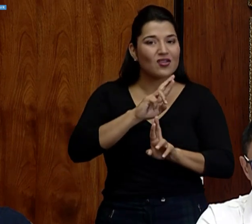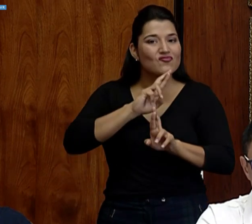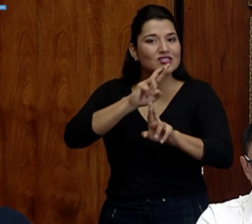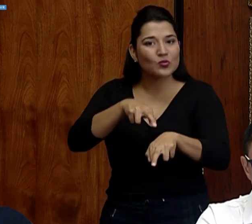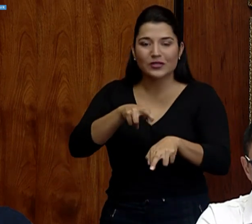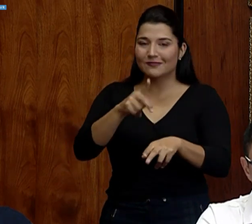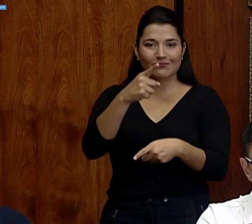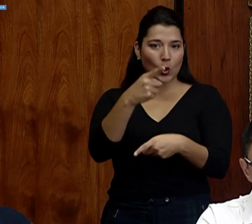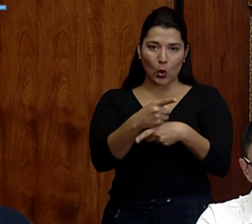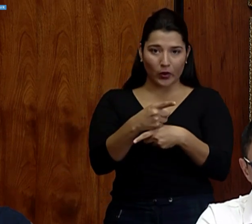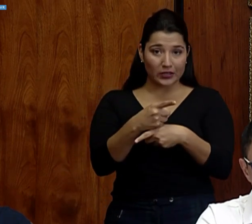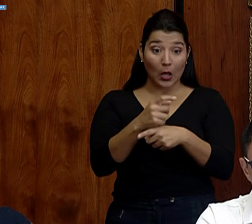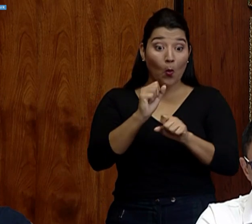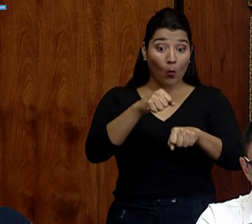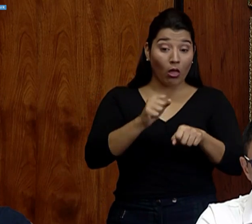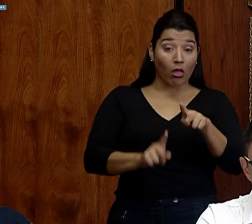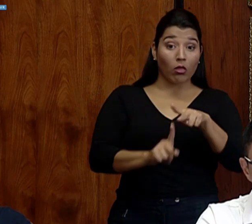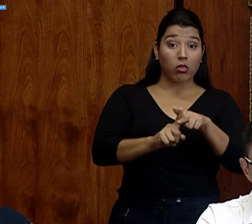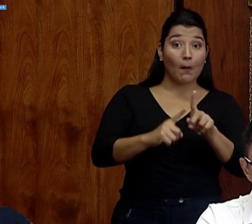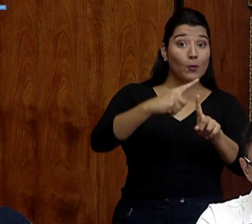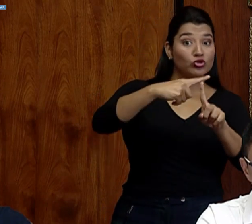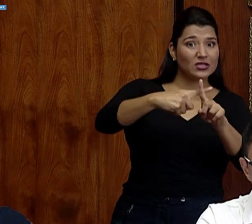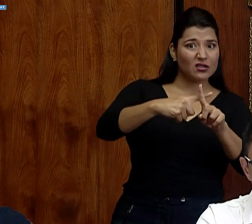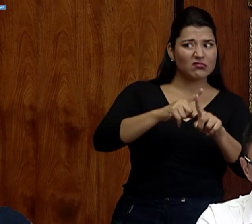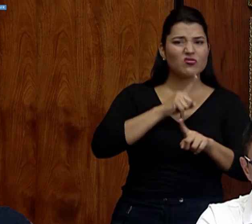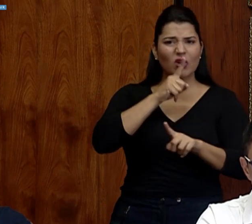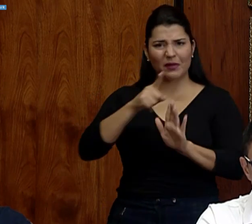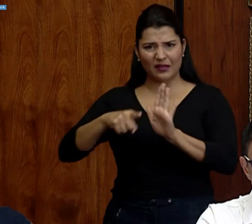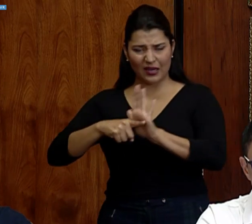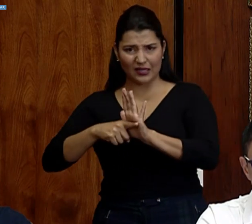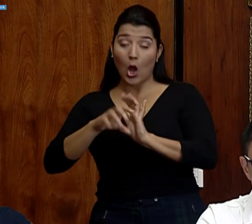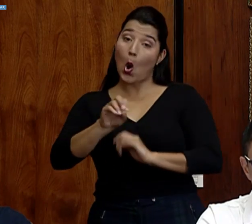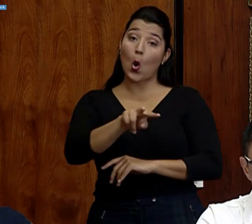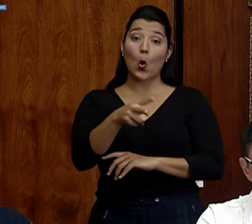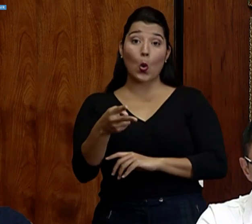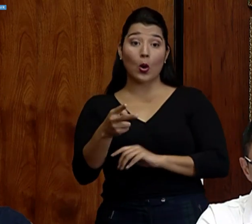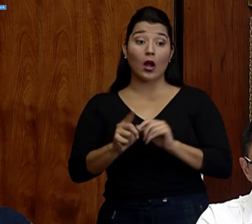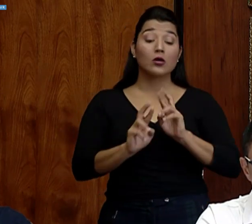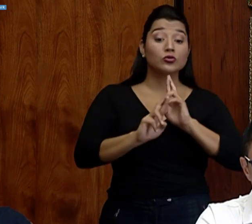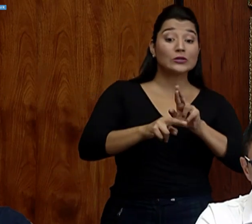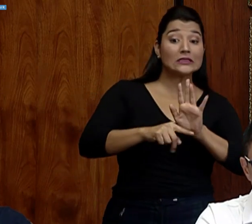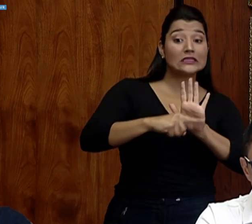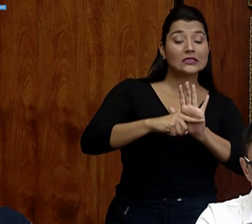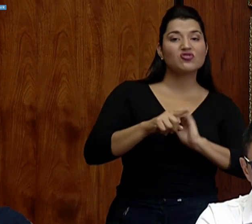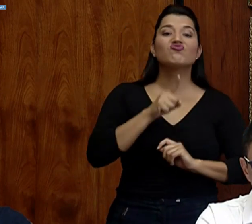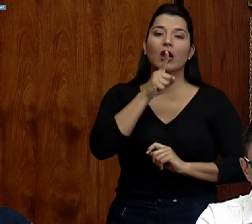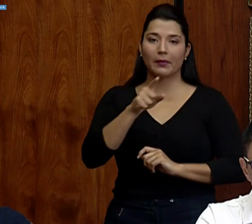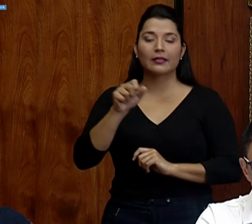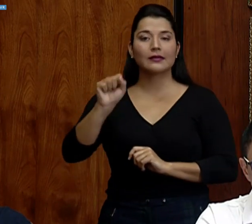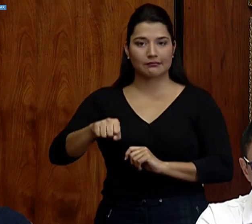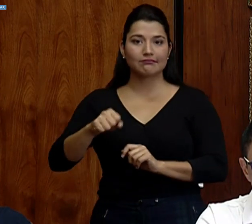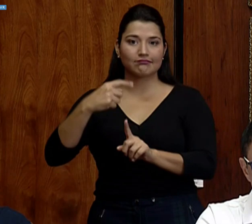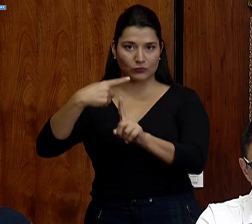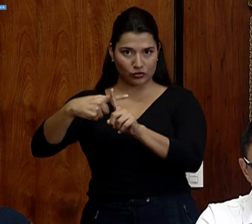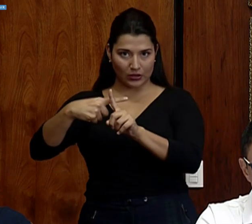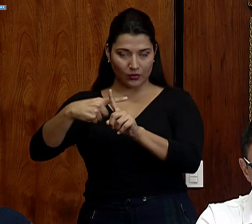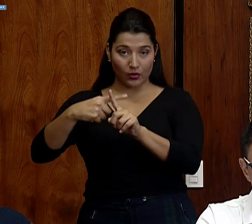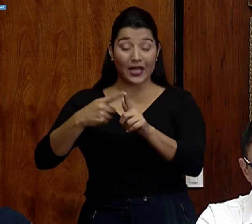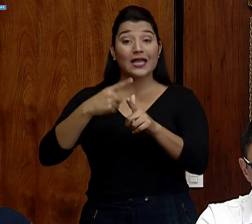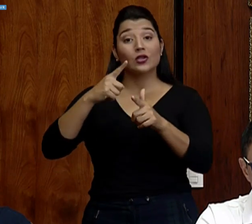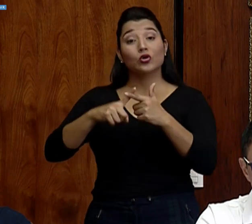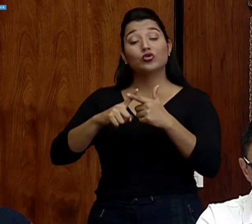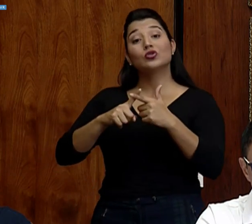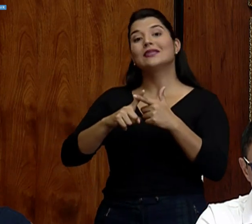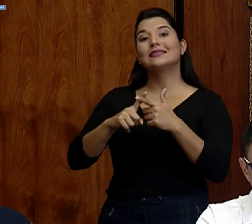positivas, o también que salgan negativas las pruebas cuando la persona sí tiene el virus. La OMS OPS ha